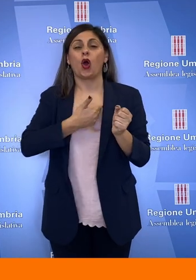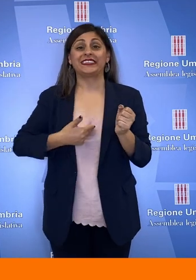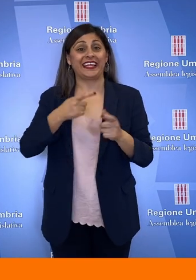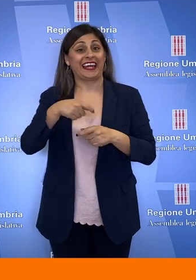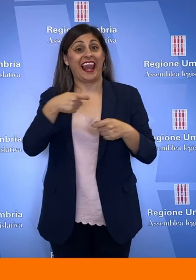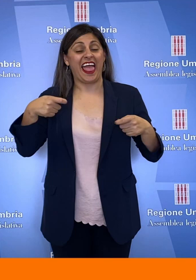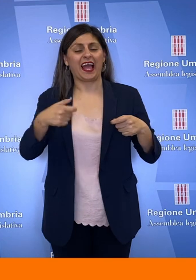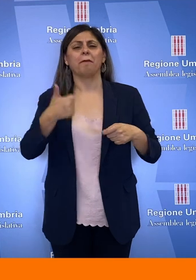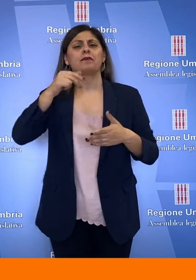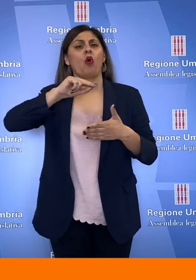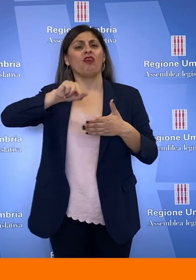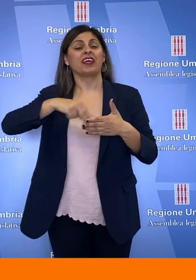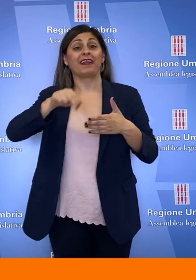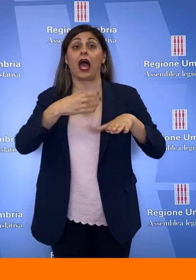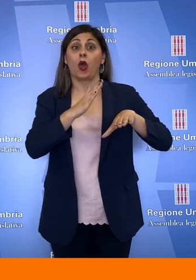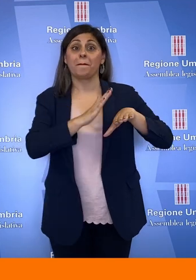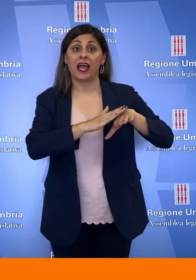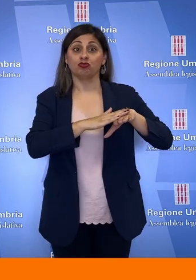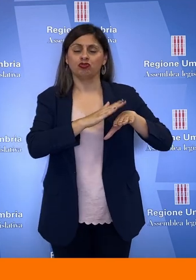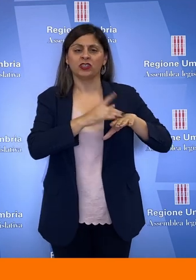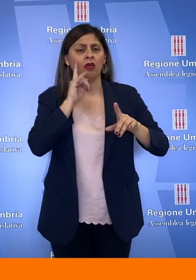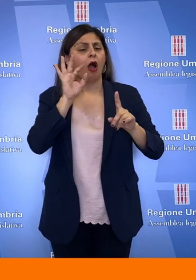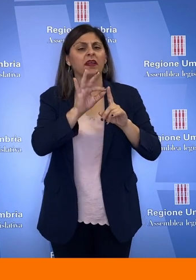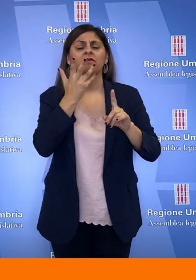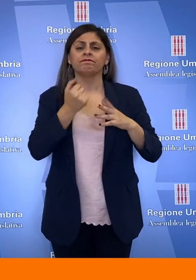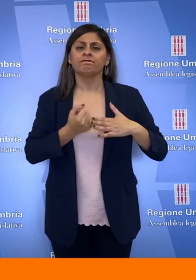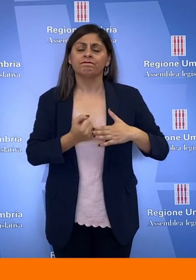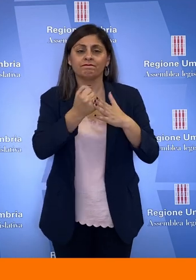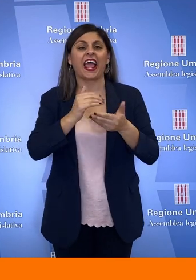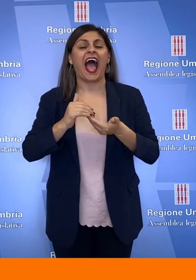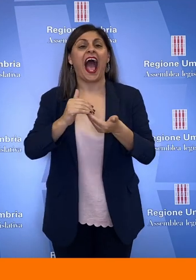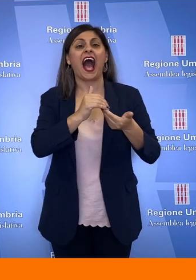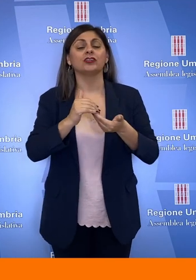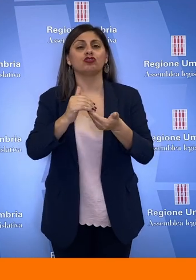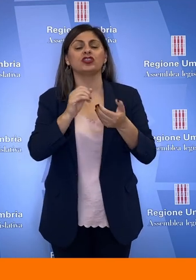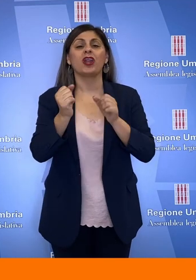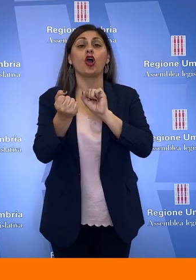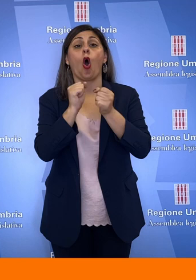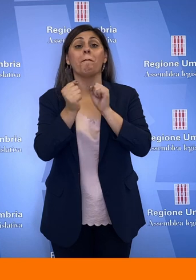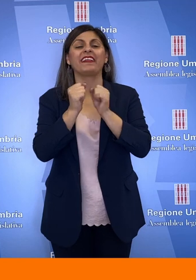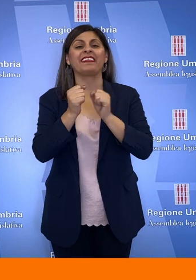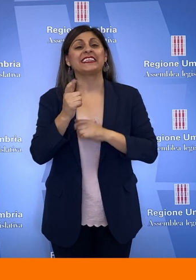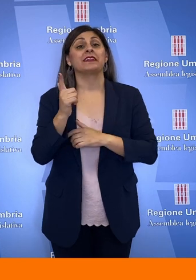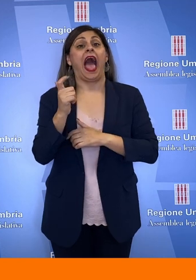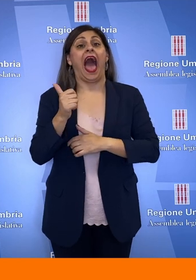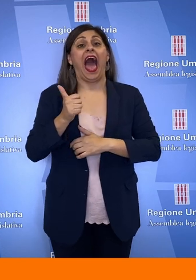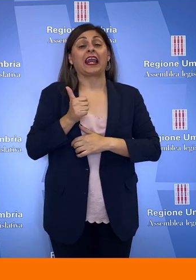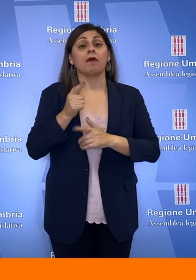consiglieri della Lega, primo firmatario Mancini, che mira a sostenere le associazioni combattentistiche e d'arma e le